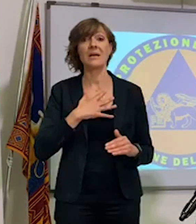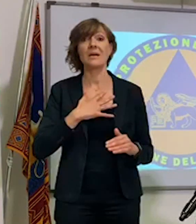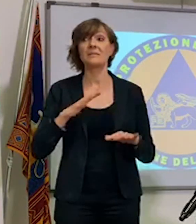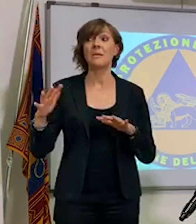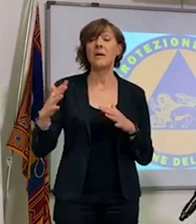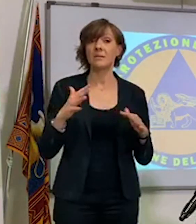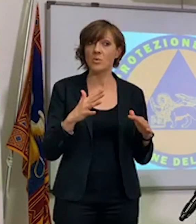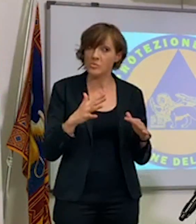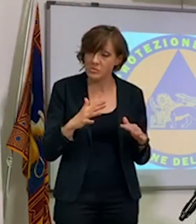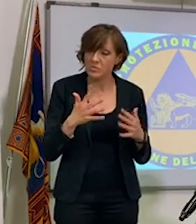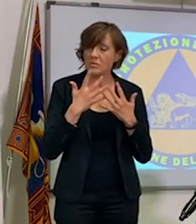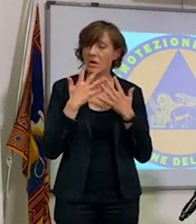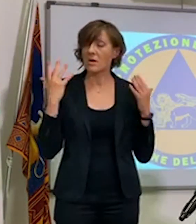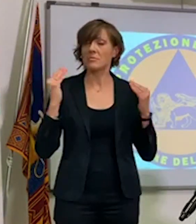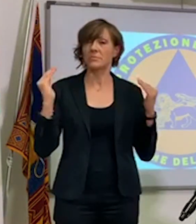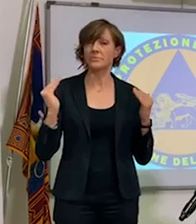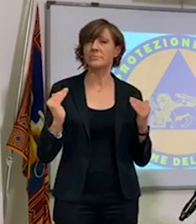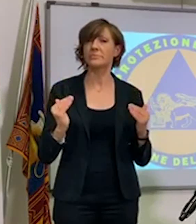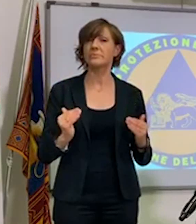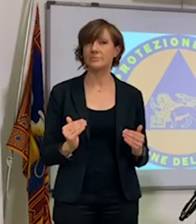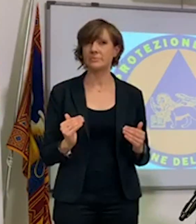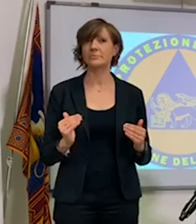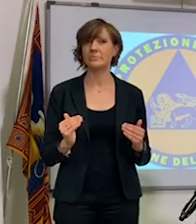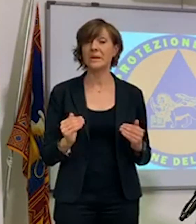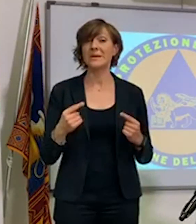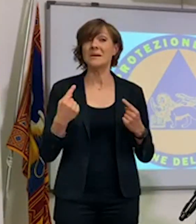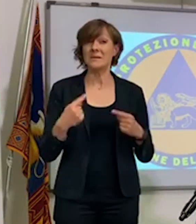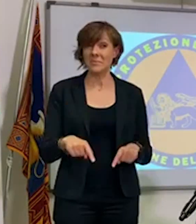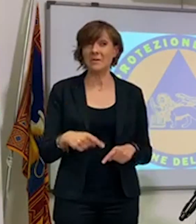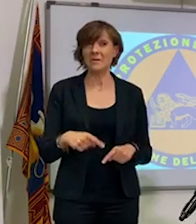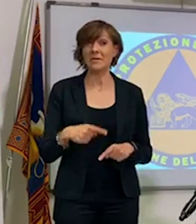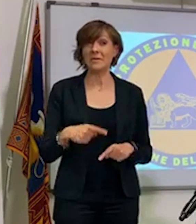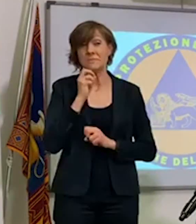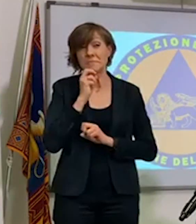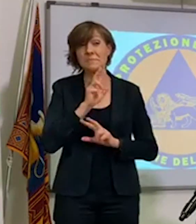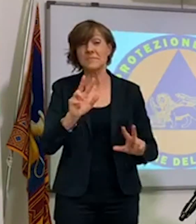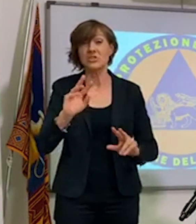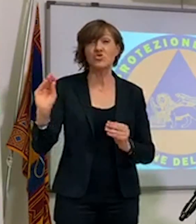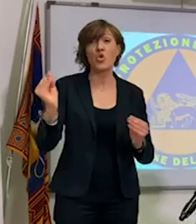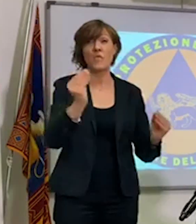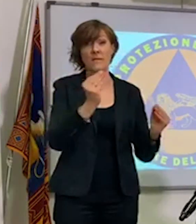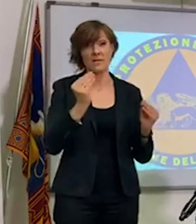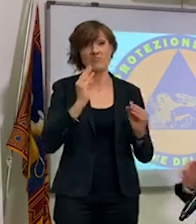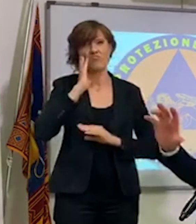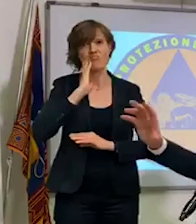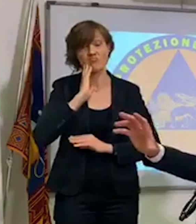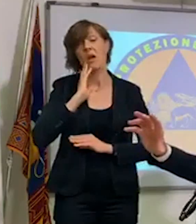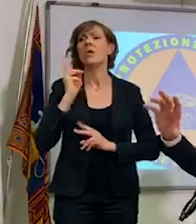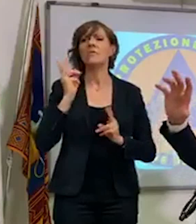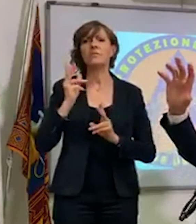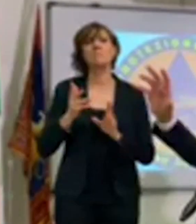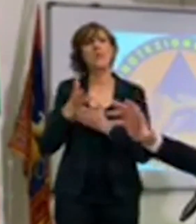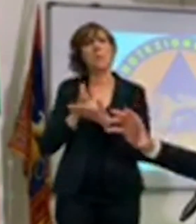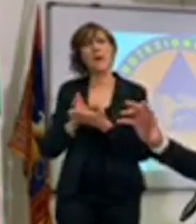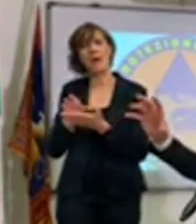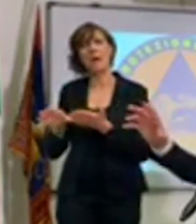notevole e questo è un appello che faccio ai giovani. Se da un lato abbiamo gli adulti,